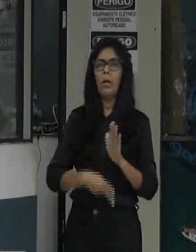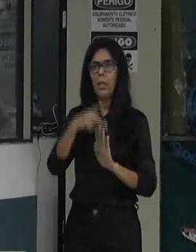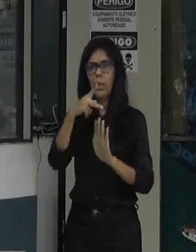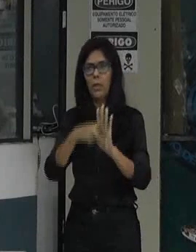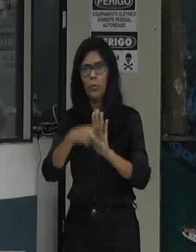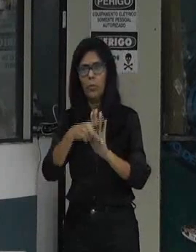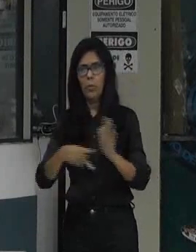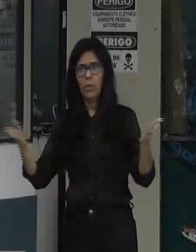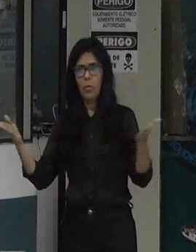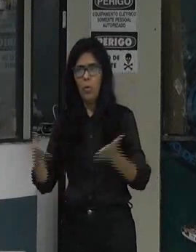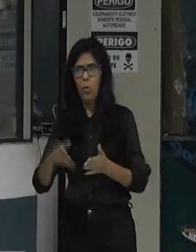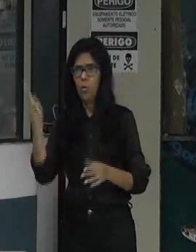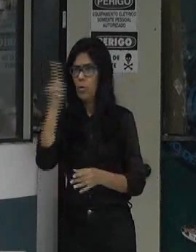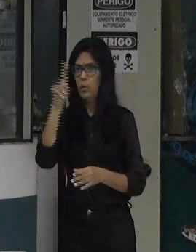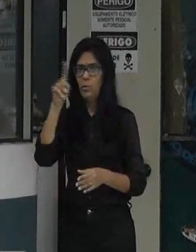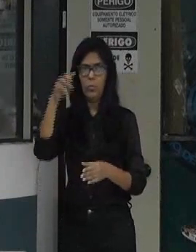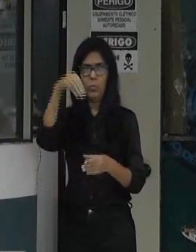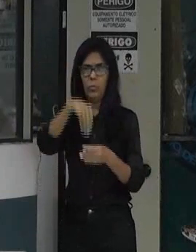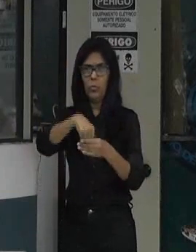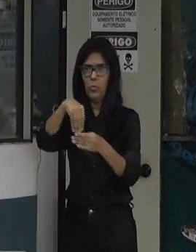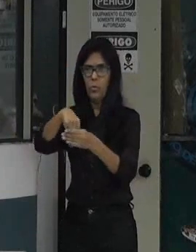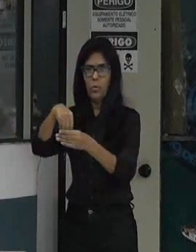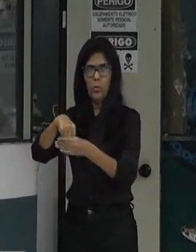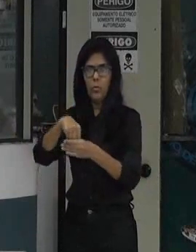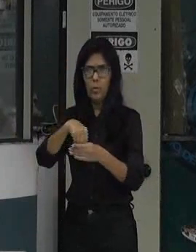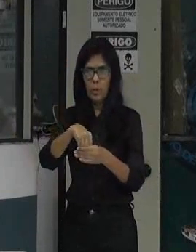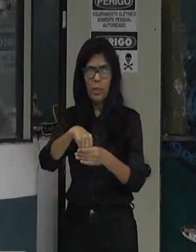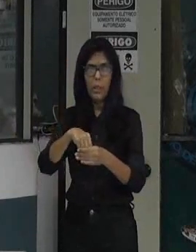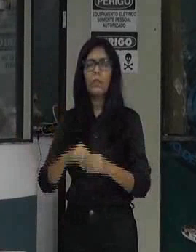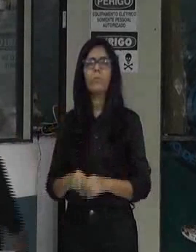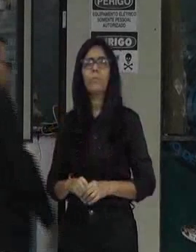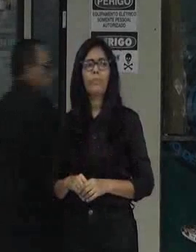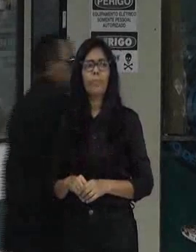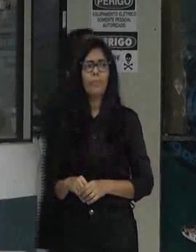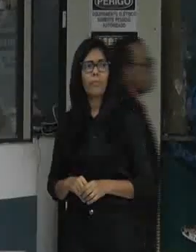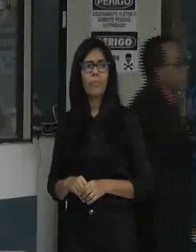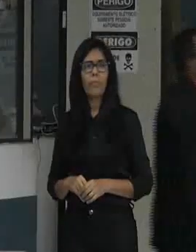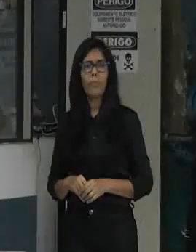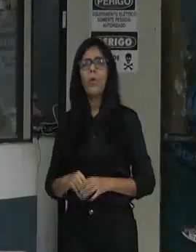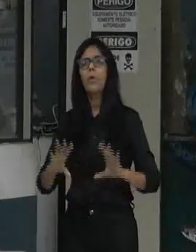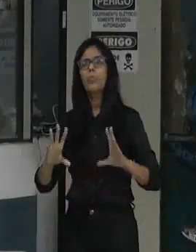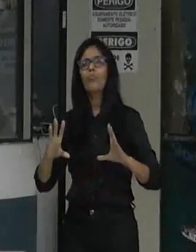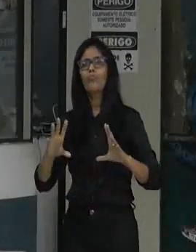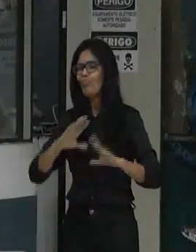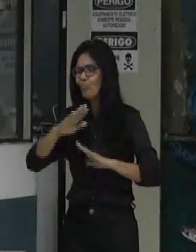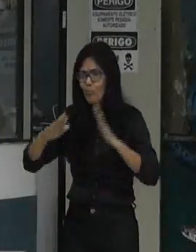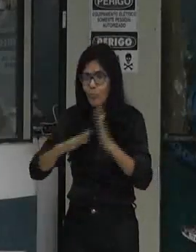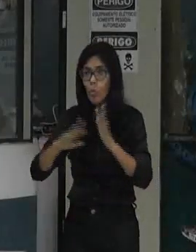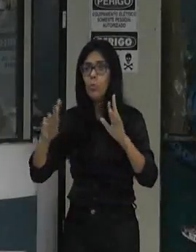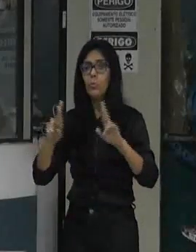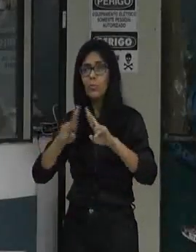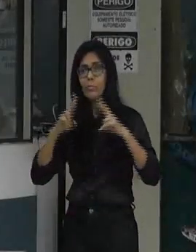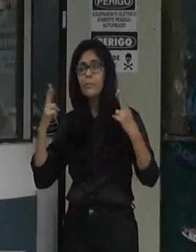votado eu vou falar de toda sessão toda sessão eu vou cobrar o presidente e nesse